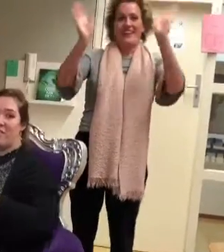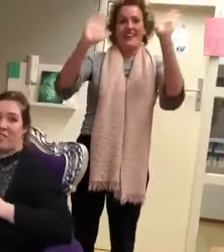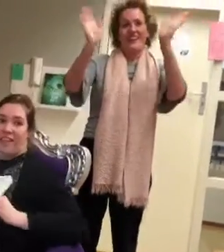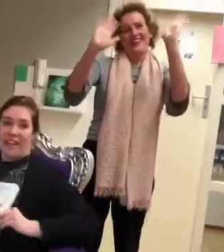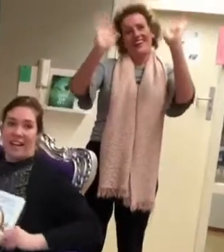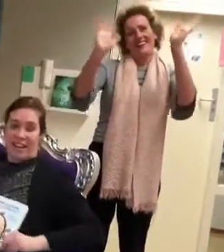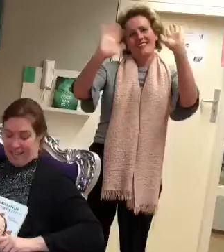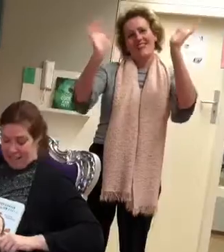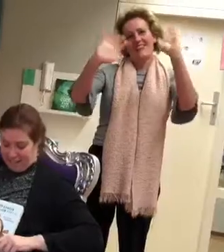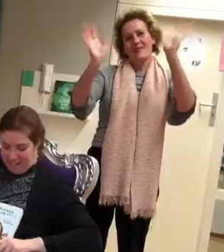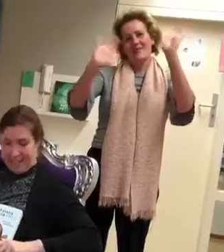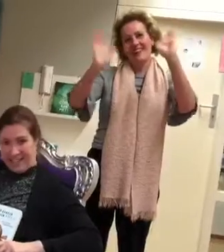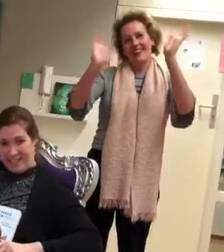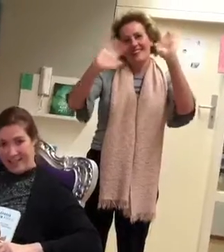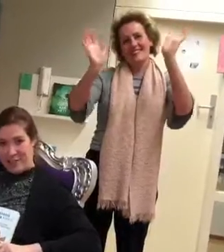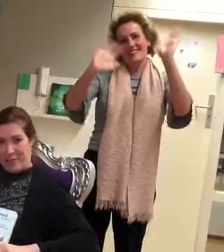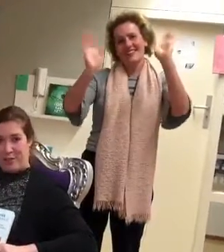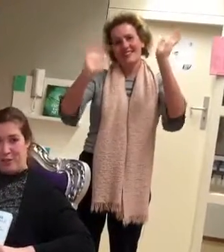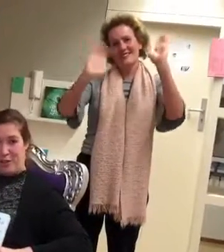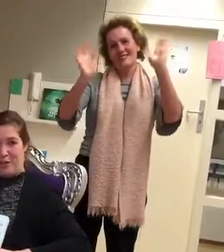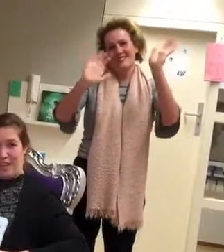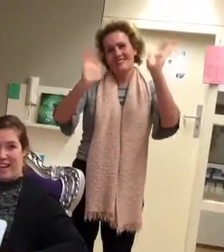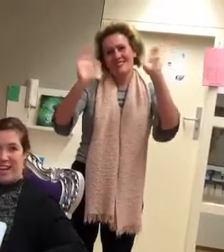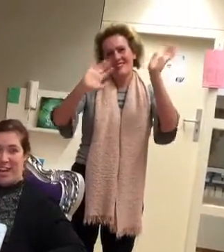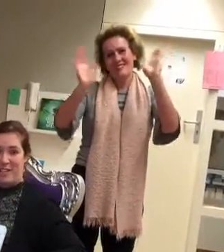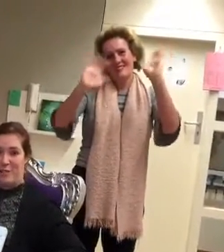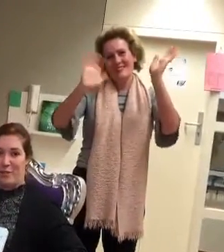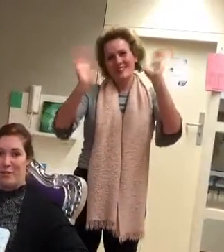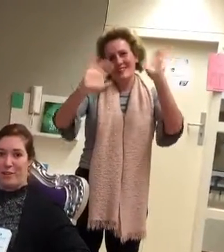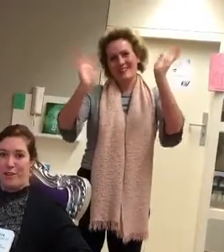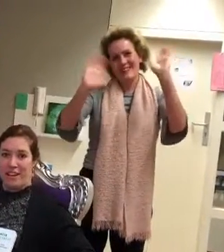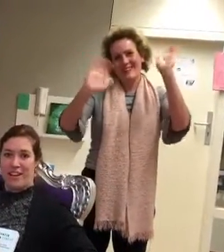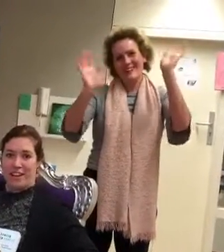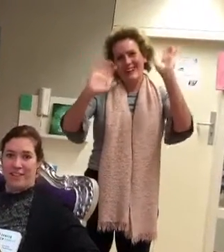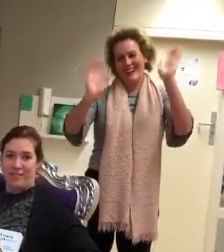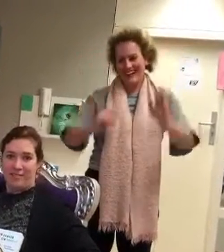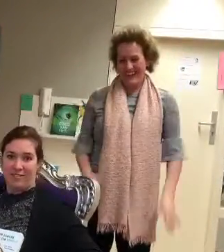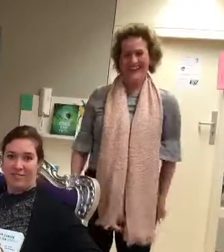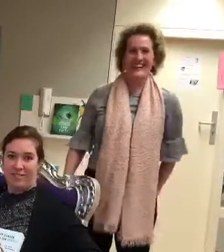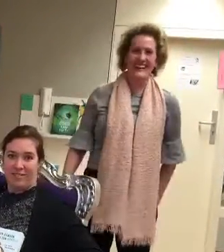Dat was het weer. Dag lieve kindjes. Tot de volgende keer. Doei! Doei! Doei!